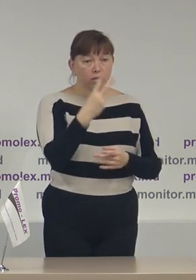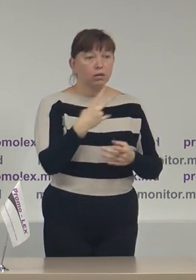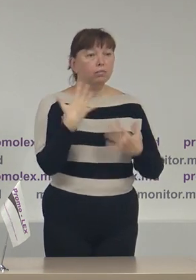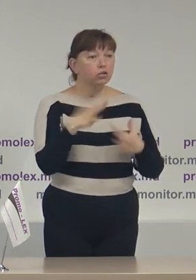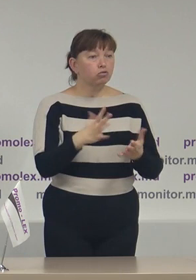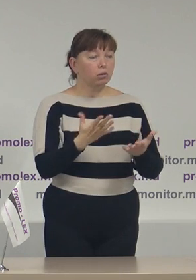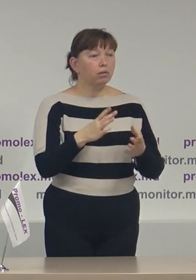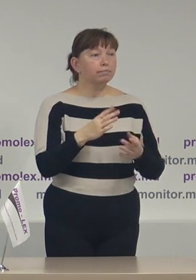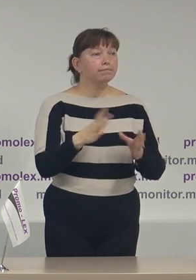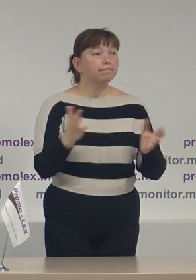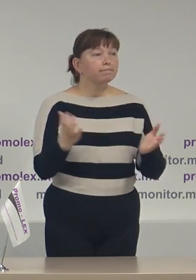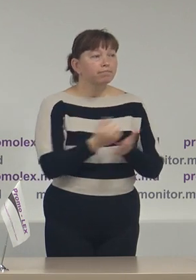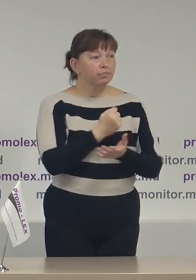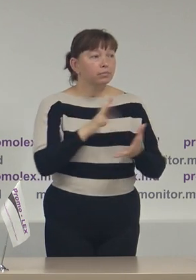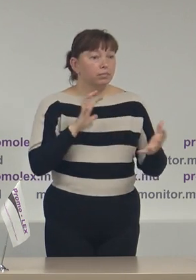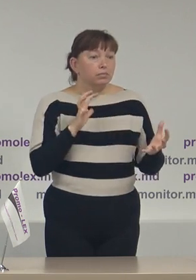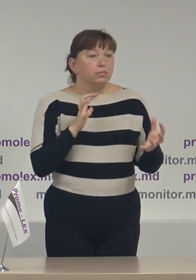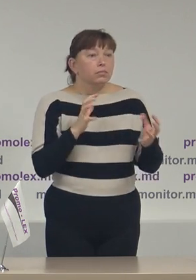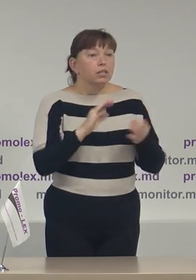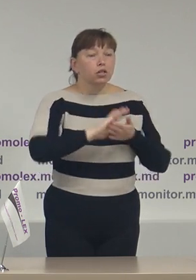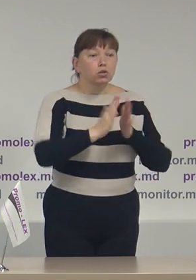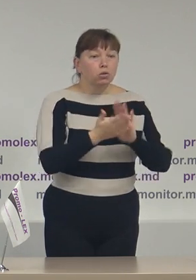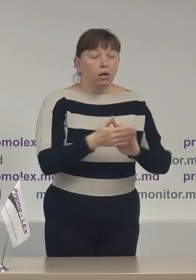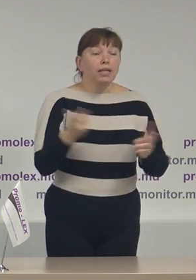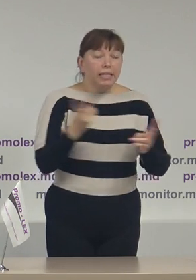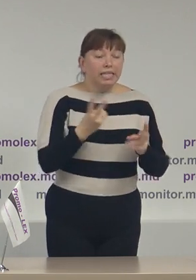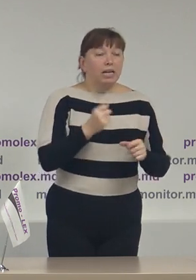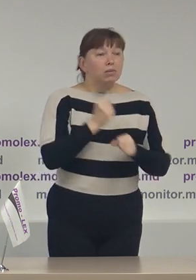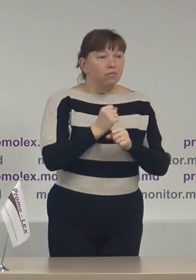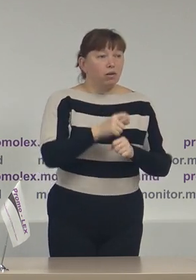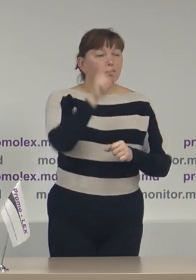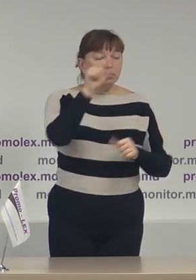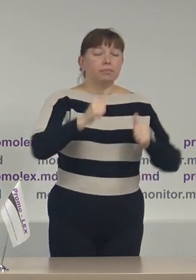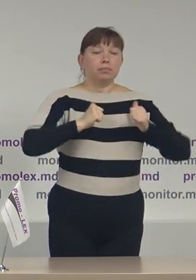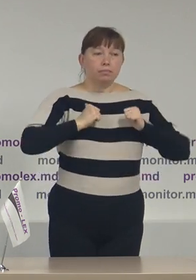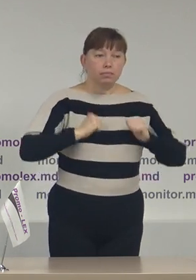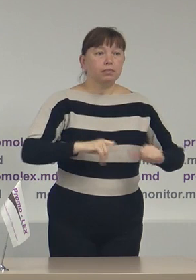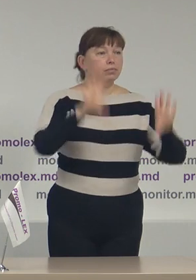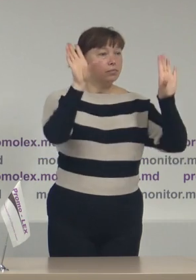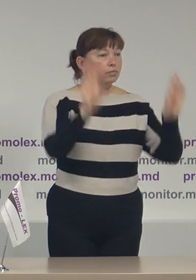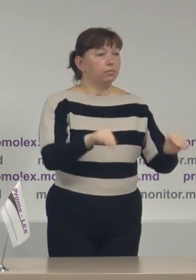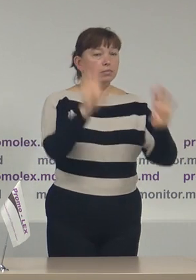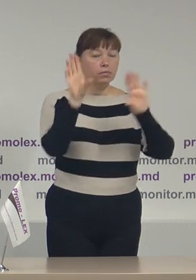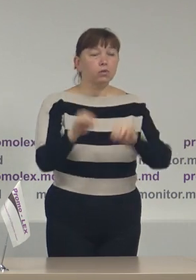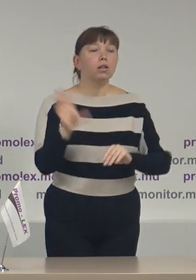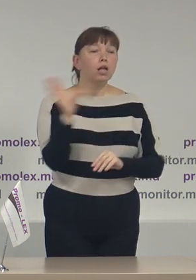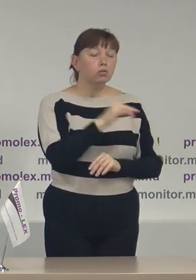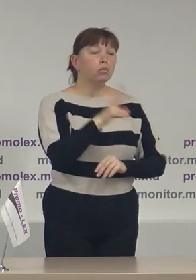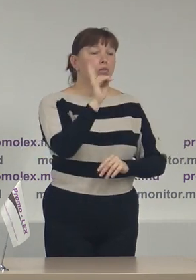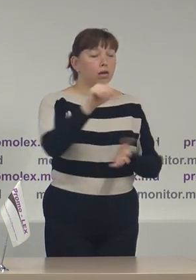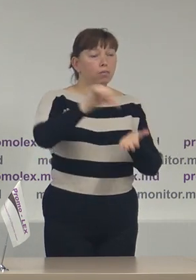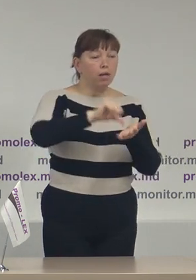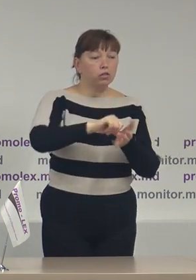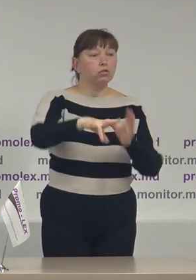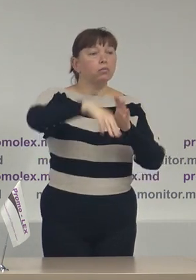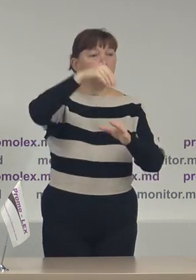pe final de campanie crește și aici trebuie să facem un apel local către toți cei implicați în procesul